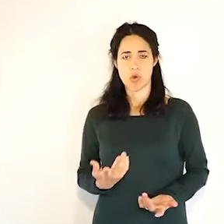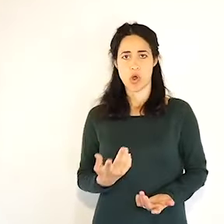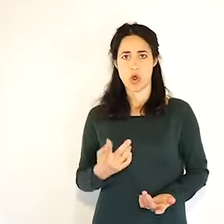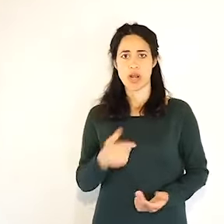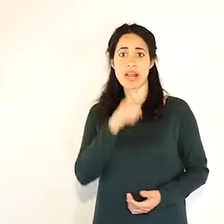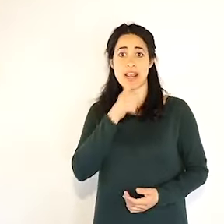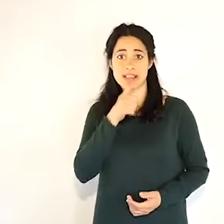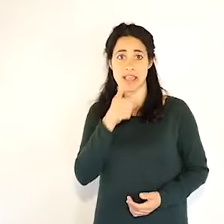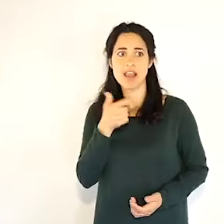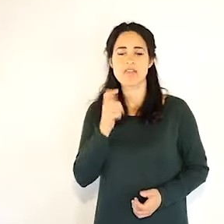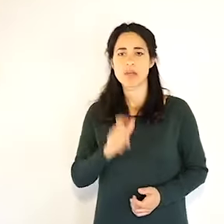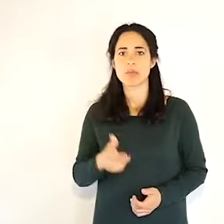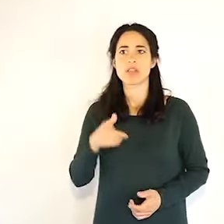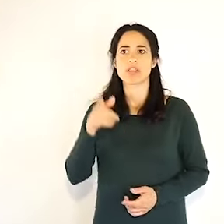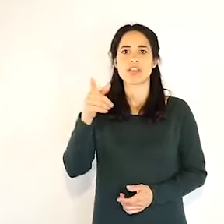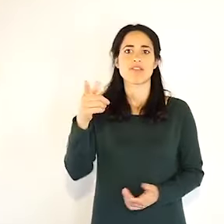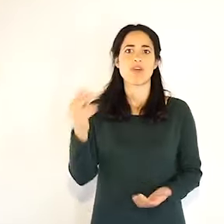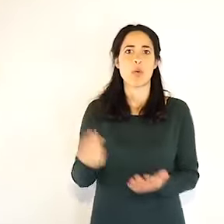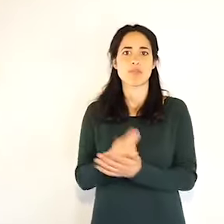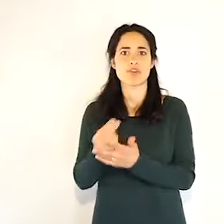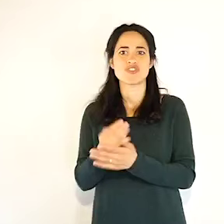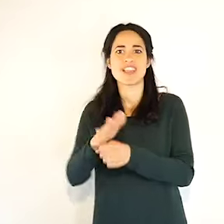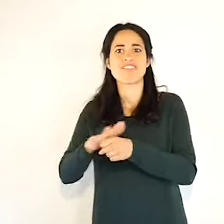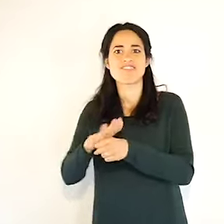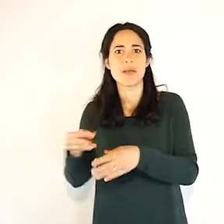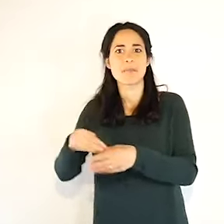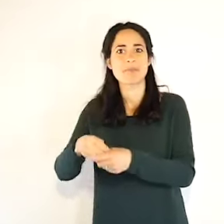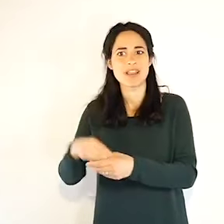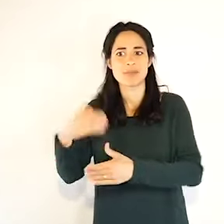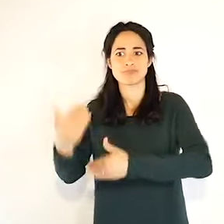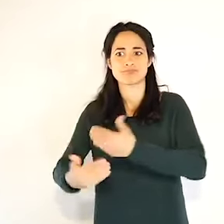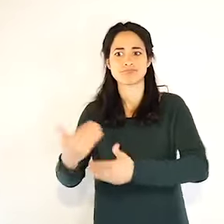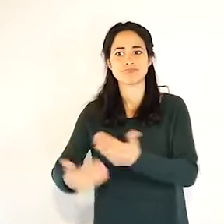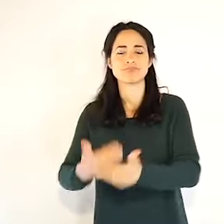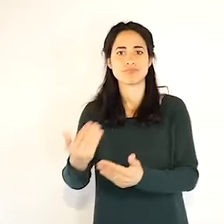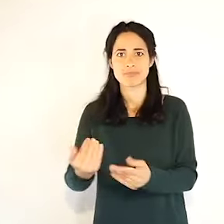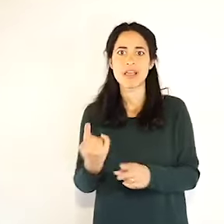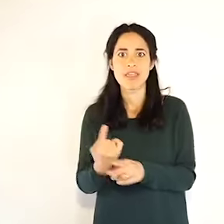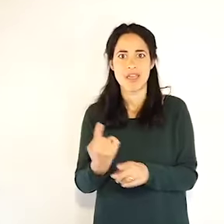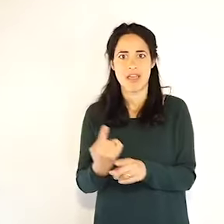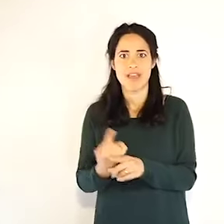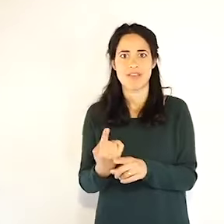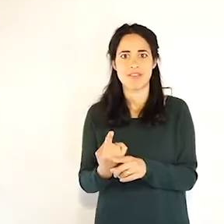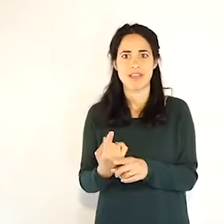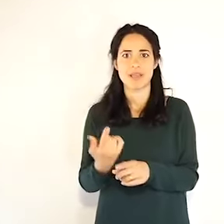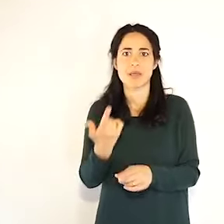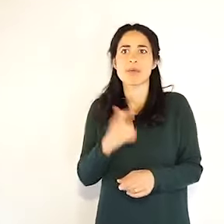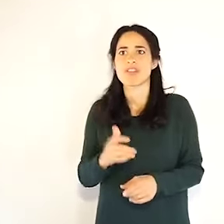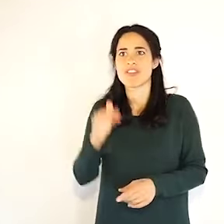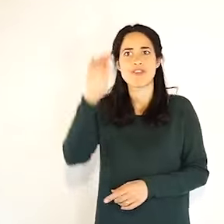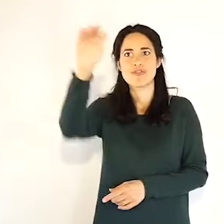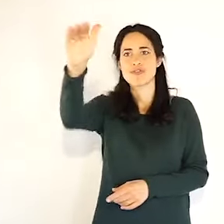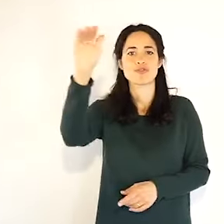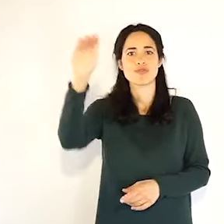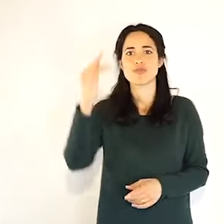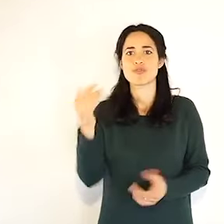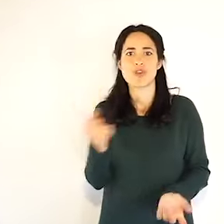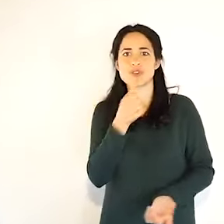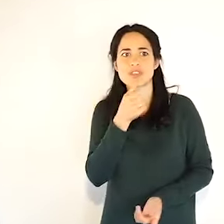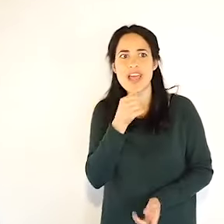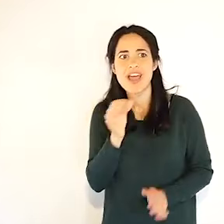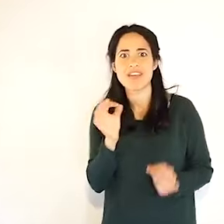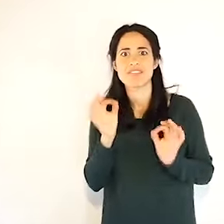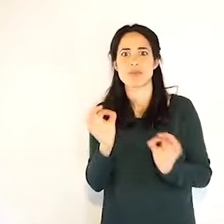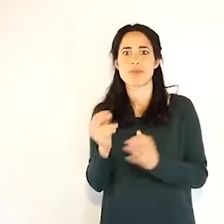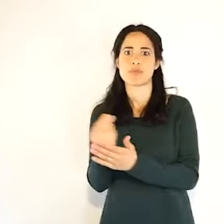progetti che ancora le famiglie continuano a fare che dovranno fare soprattutto nel futuro perché non c'è ricostruzione che tenga